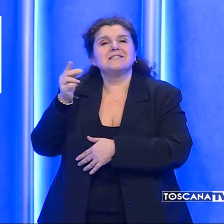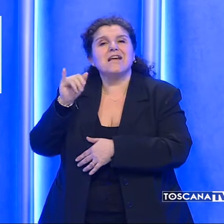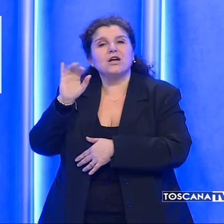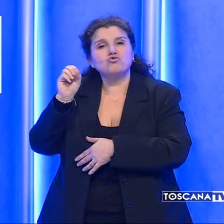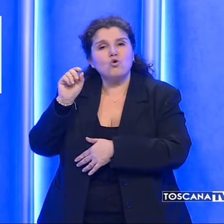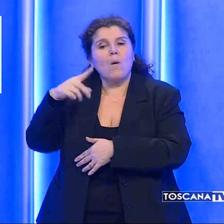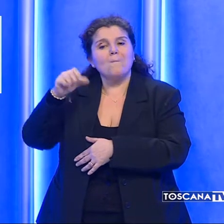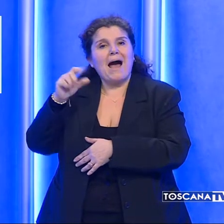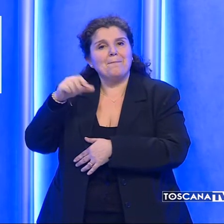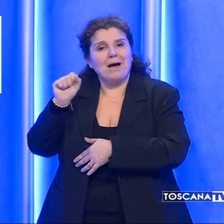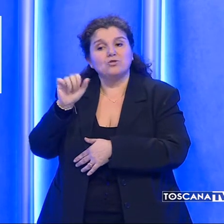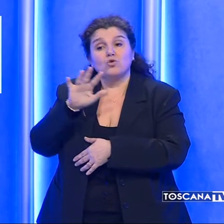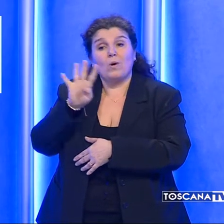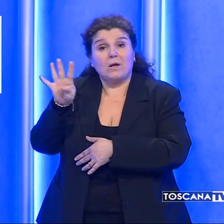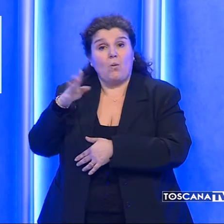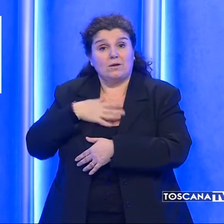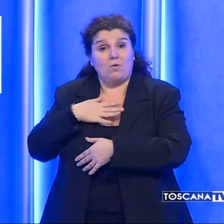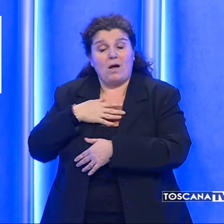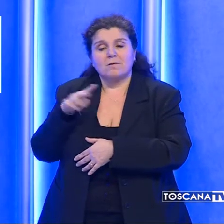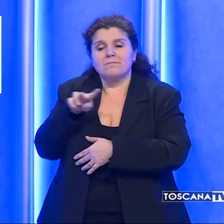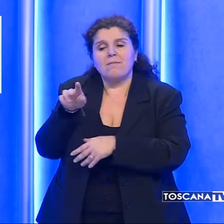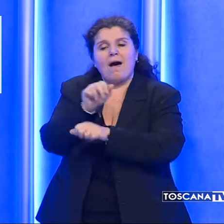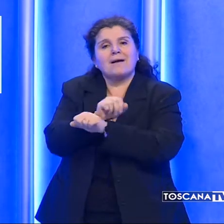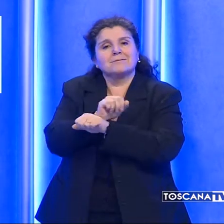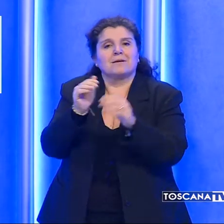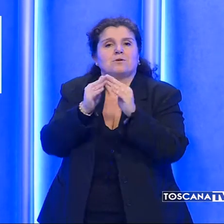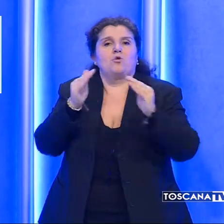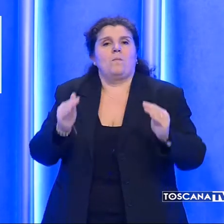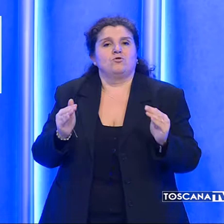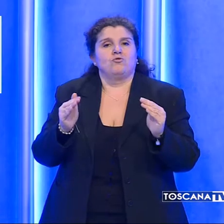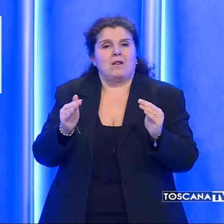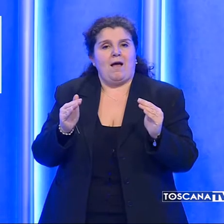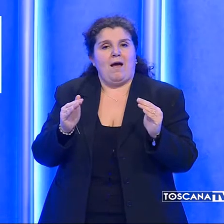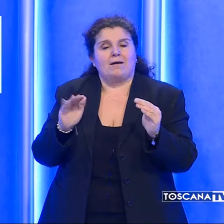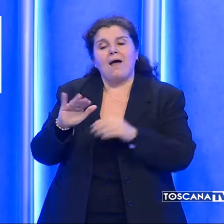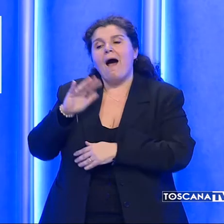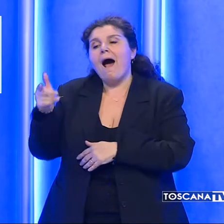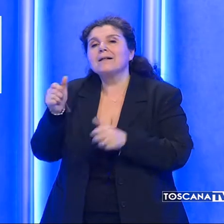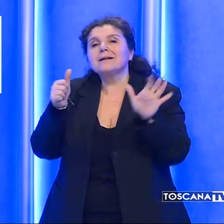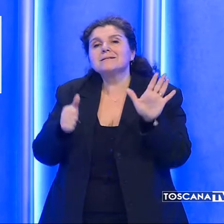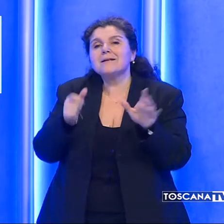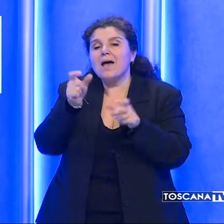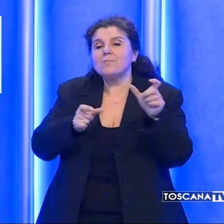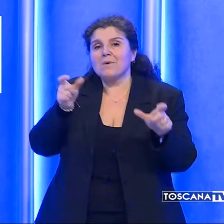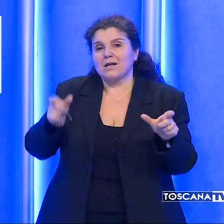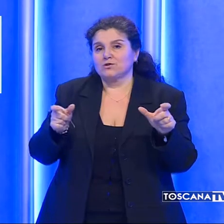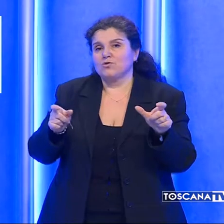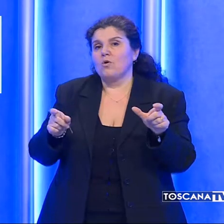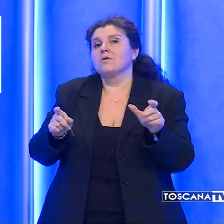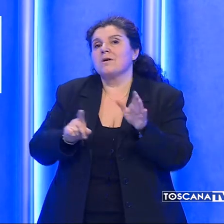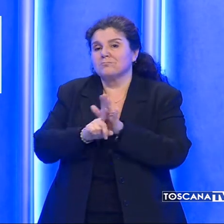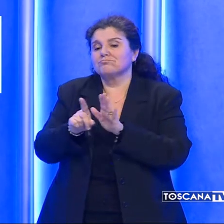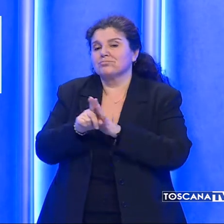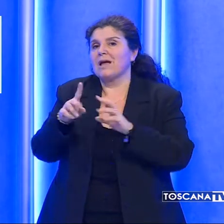anni, sono stati arrestati ai domiciliari, altre sei le persone che risultano